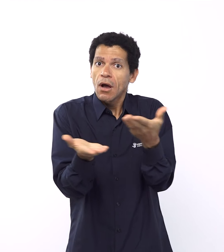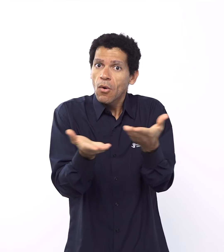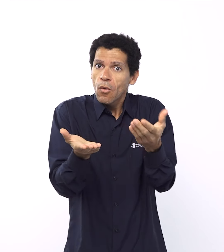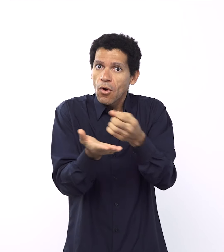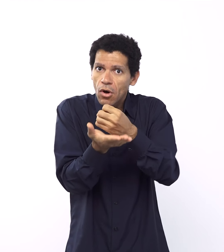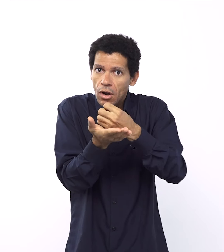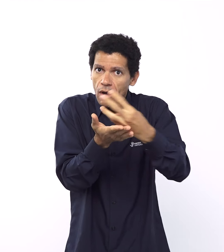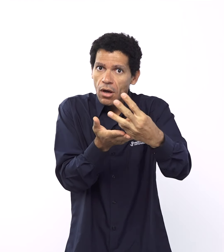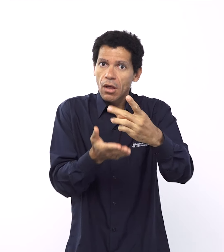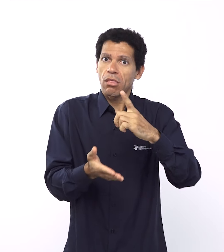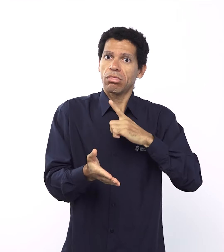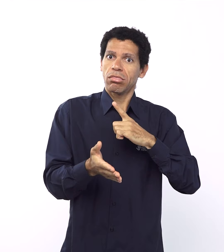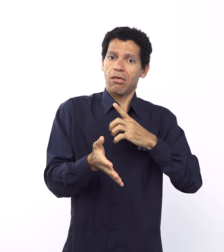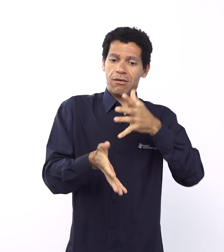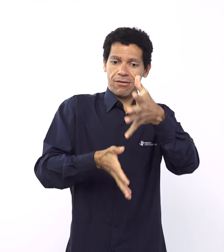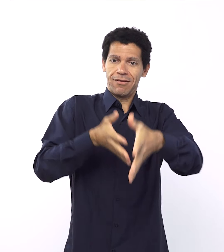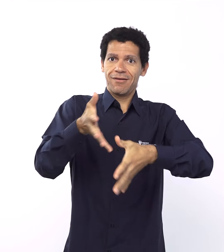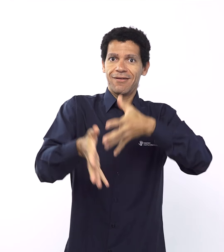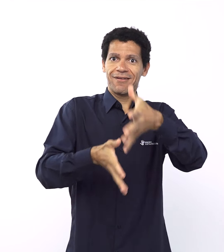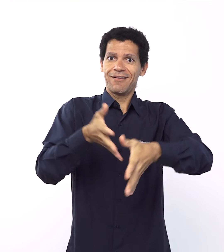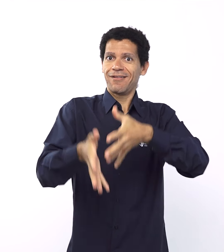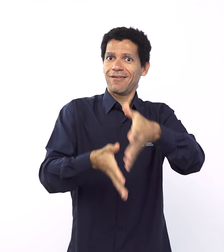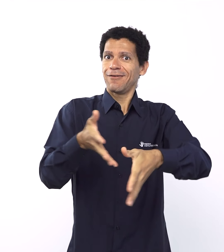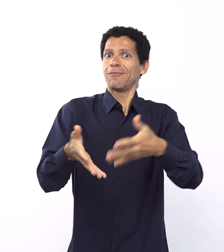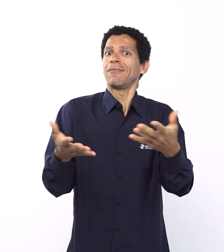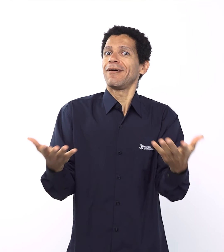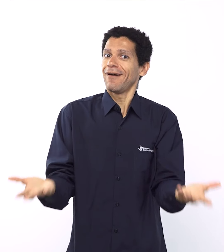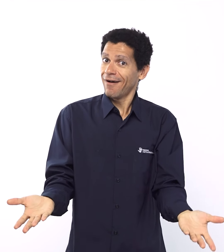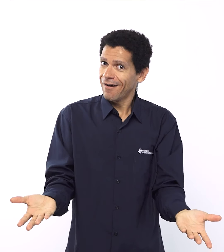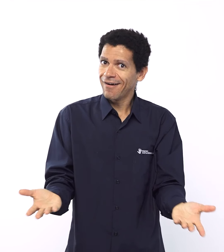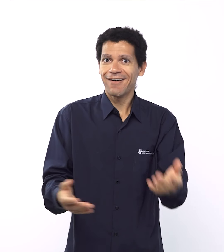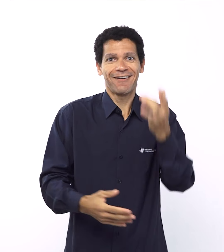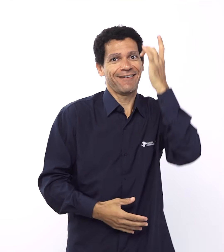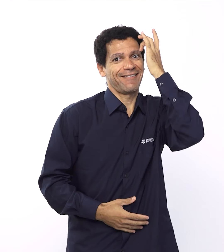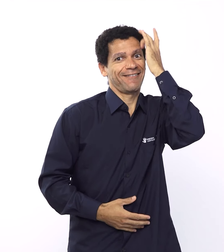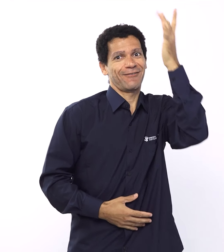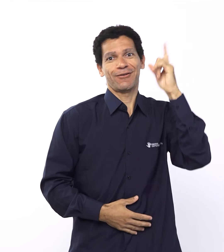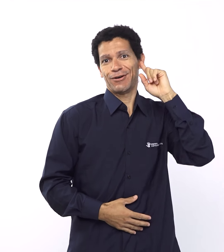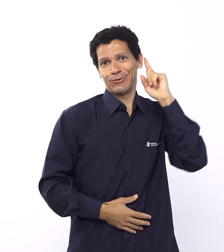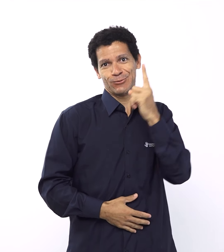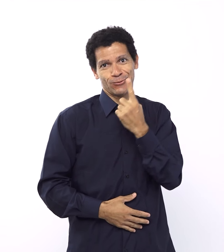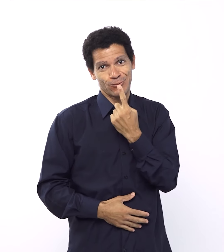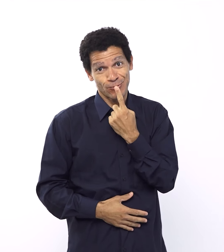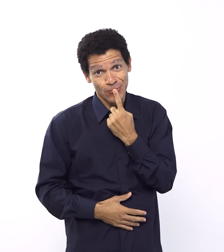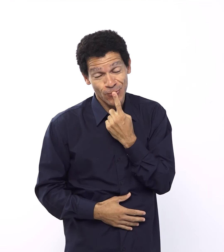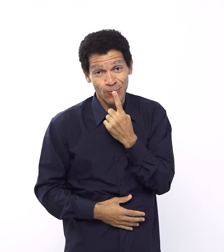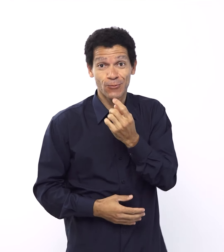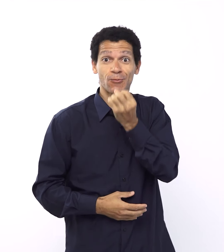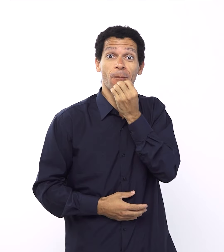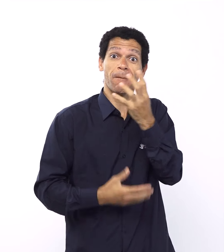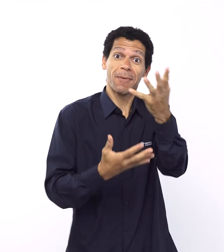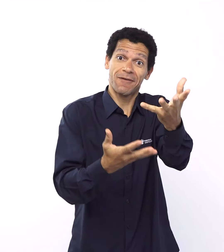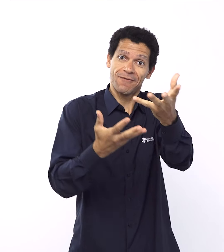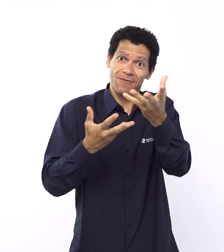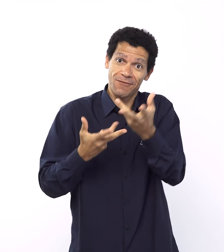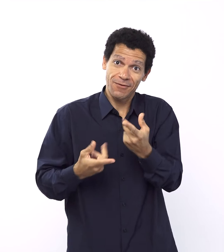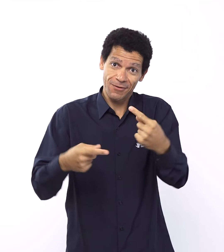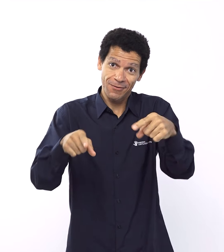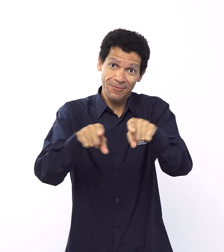todos os nossos queridos irmãos e amigos surdos são todos bem-vindos também, porque nós estamos